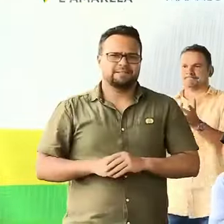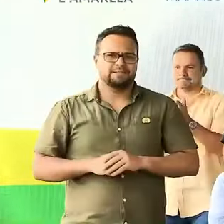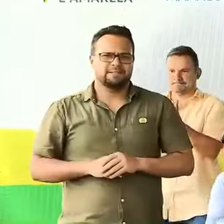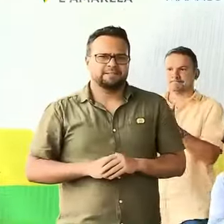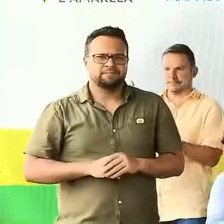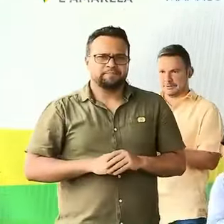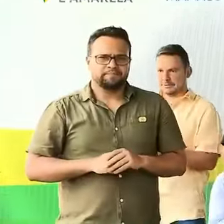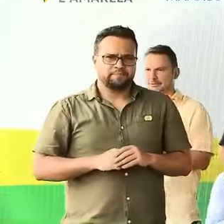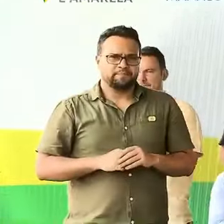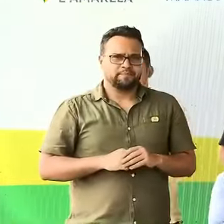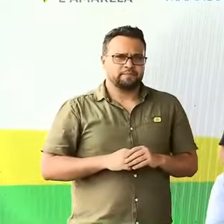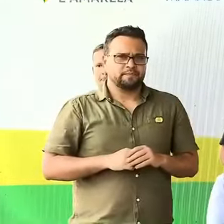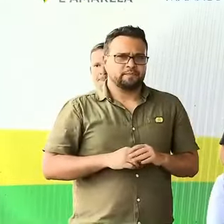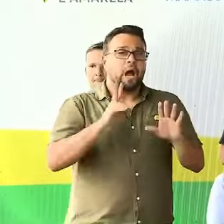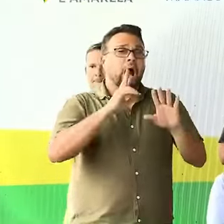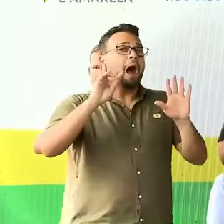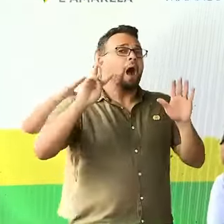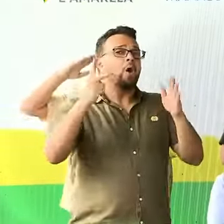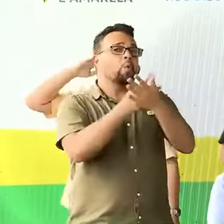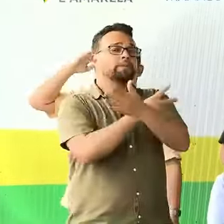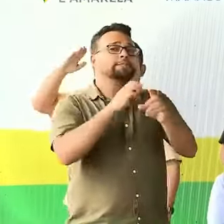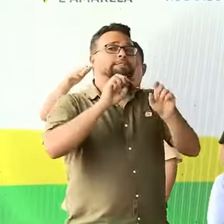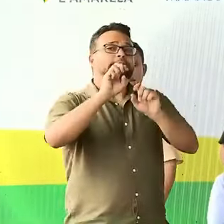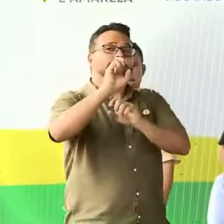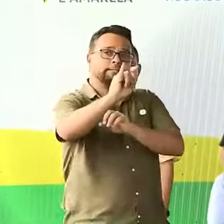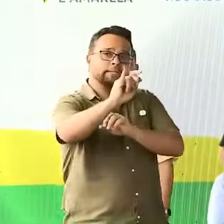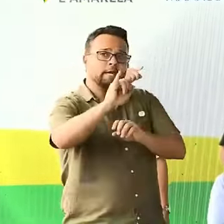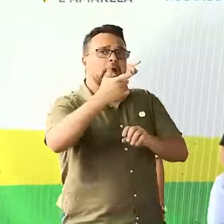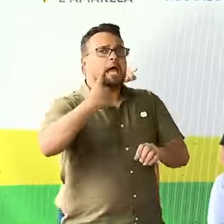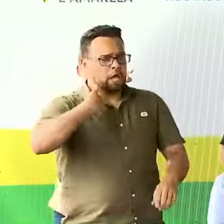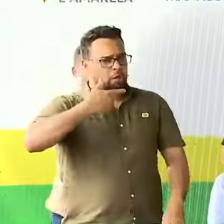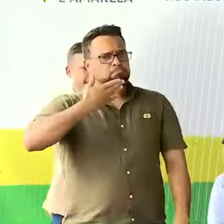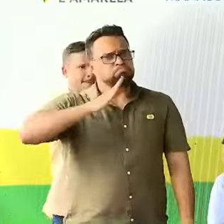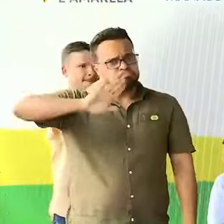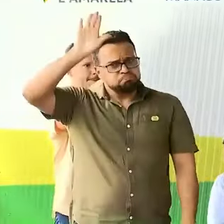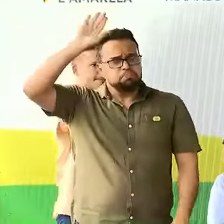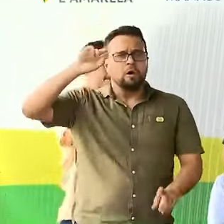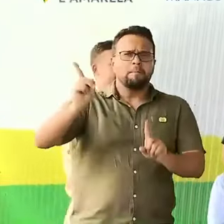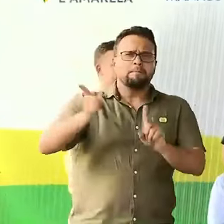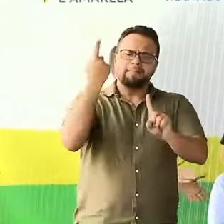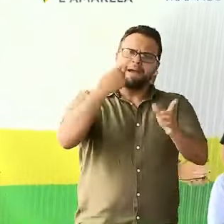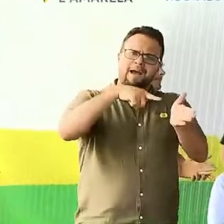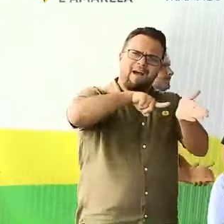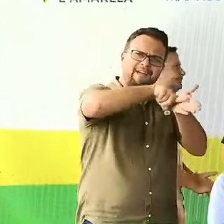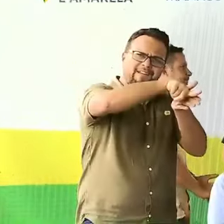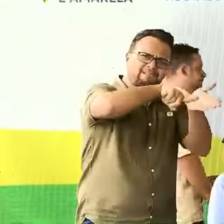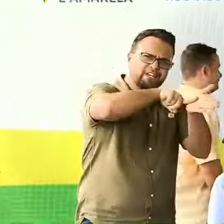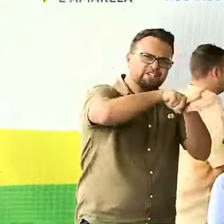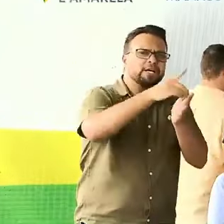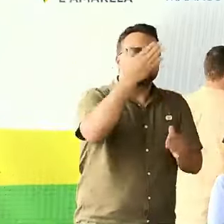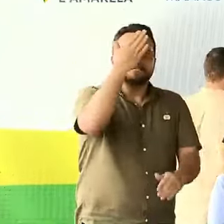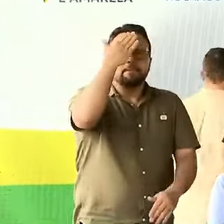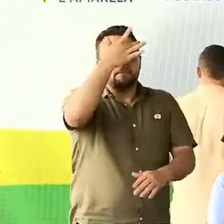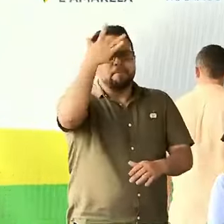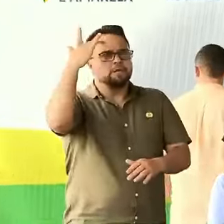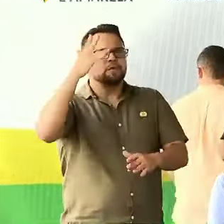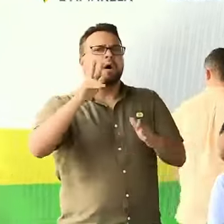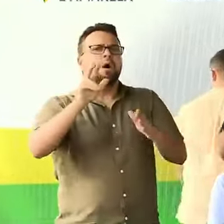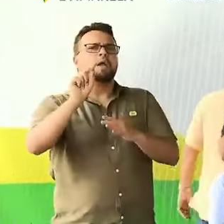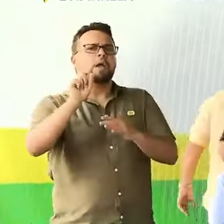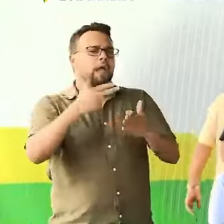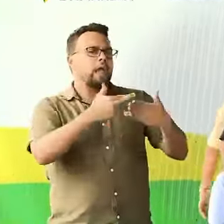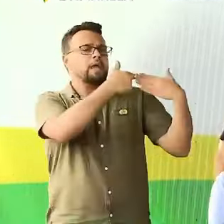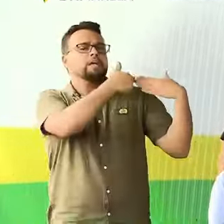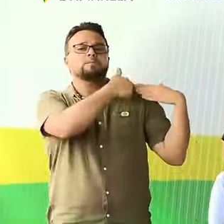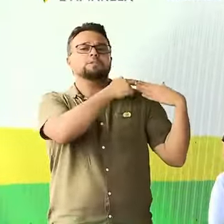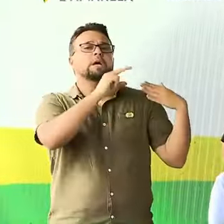Se isso vier a acontecer um dia, nós seremos os primeiros a investigar para que os responsáveis por